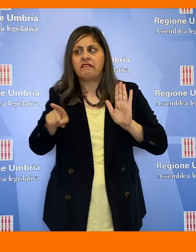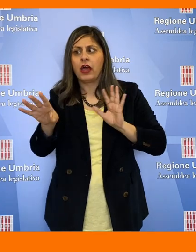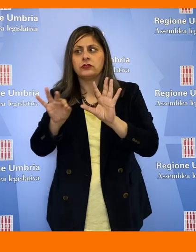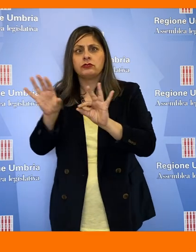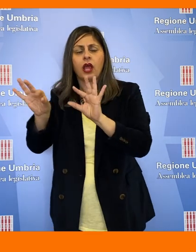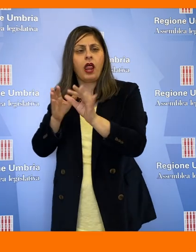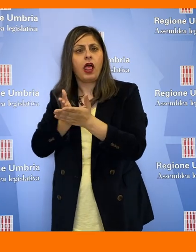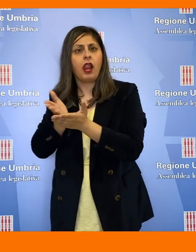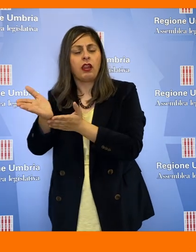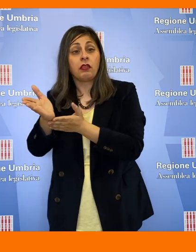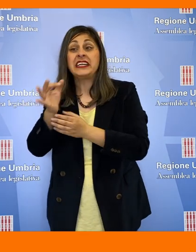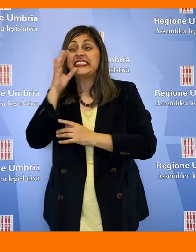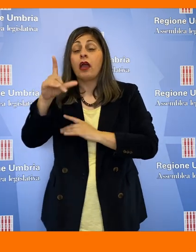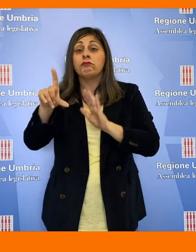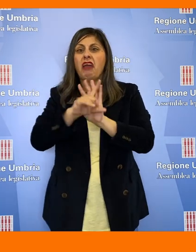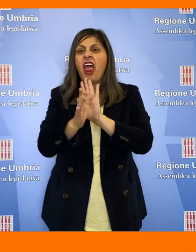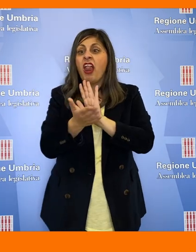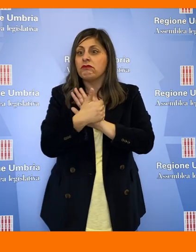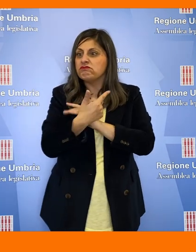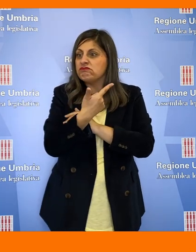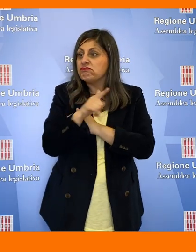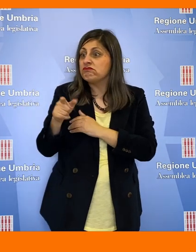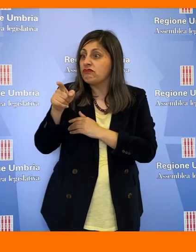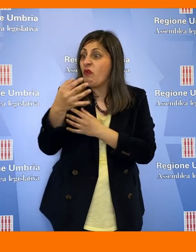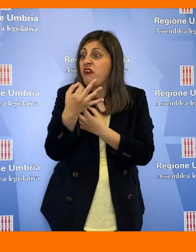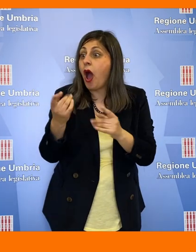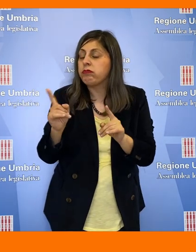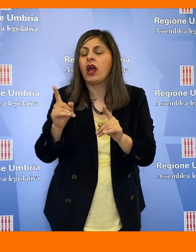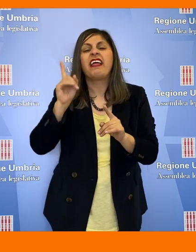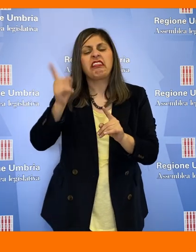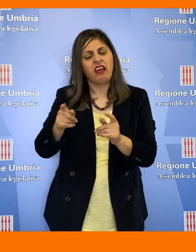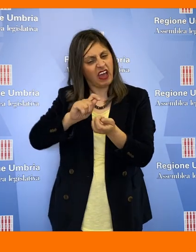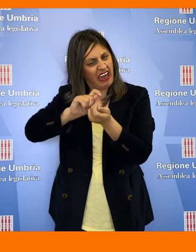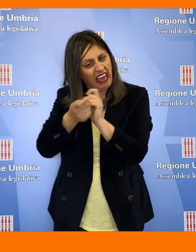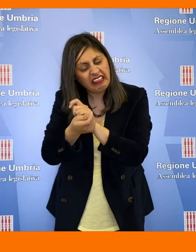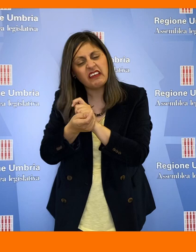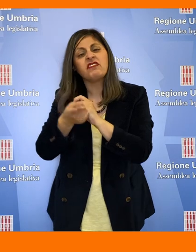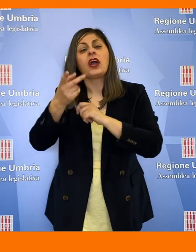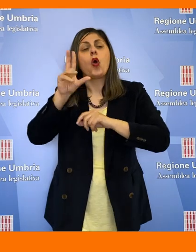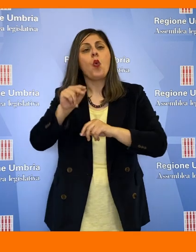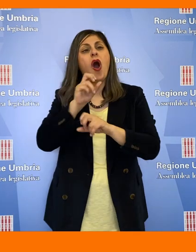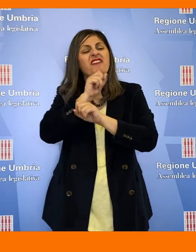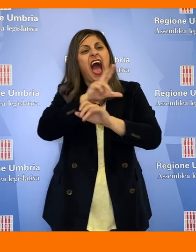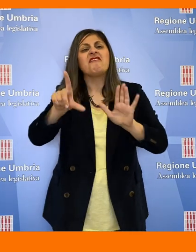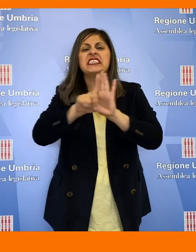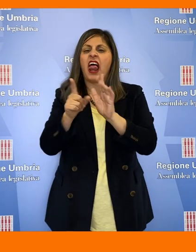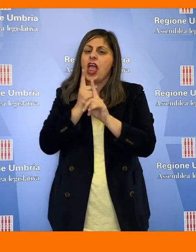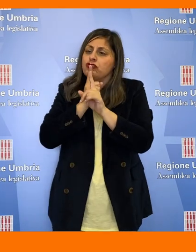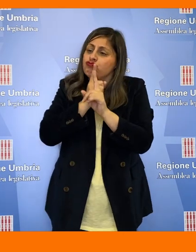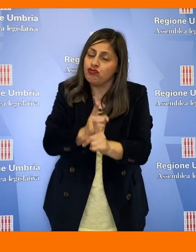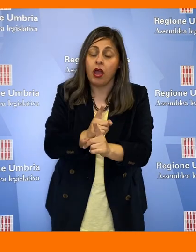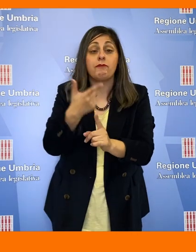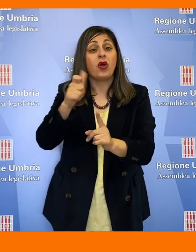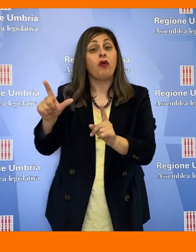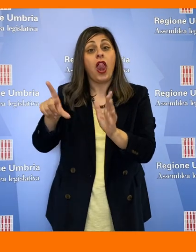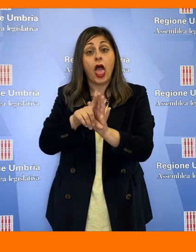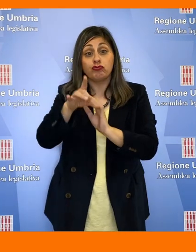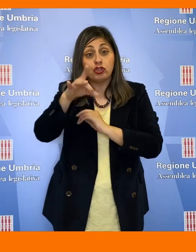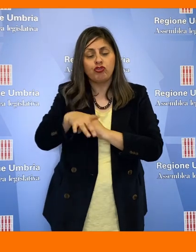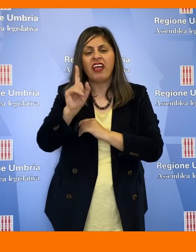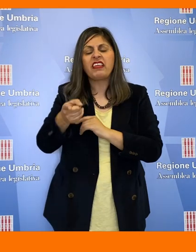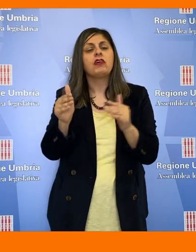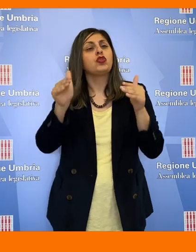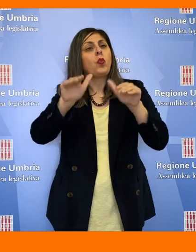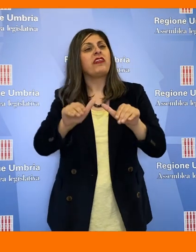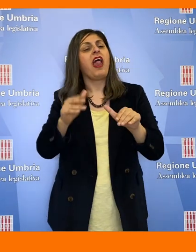e, in caso di illegittimità, di provvedere a una rettifica e un'emissione di nuovi avvisi legittimi nel rispetto della legge a